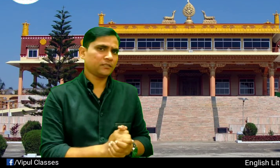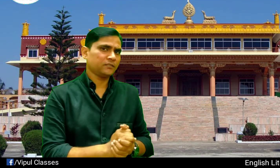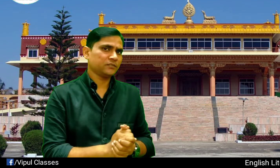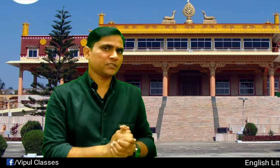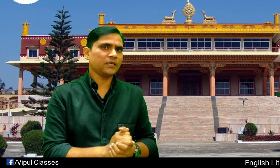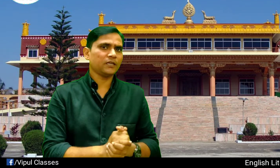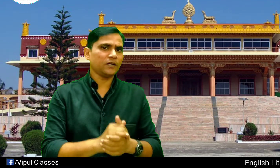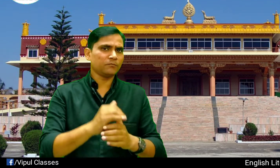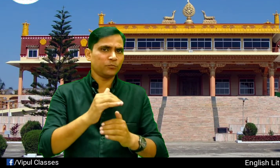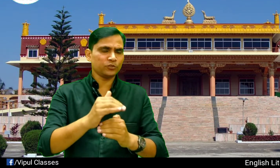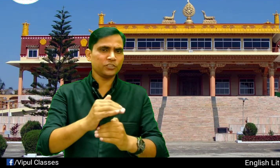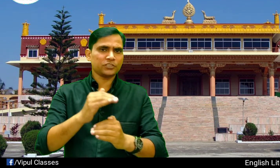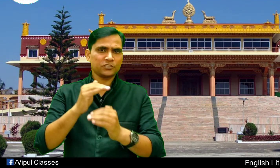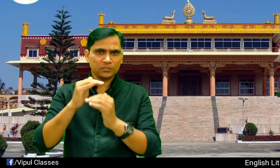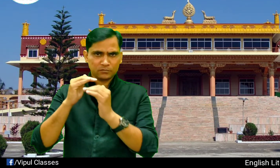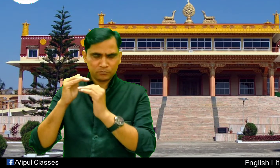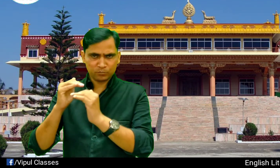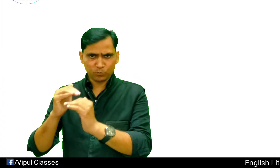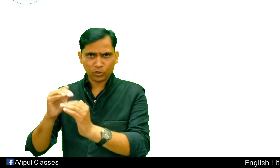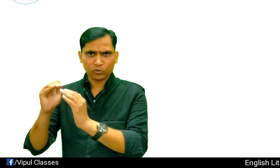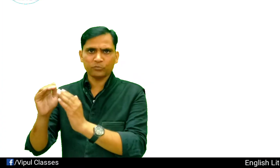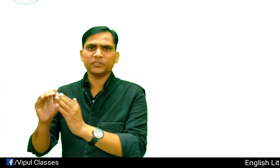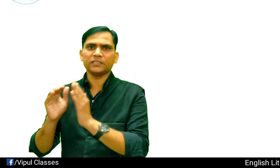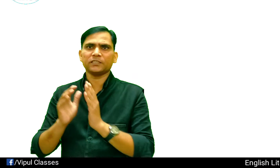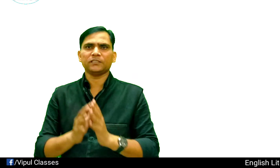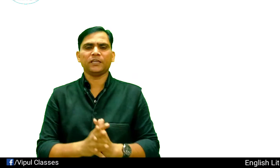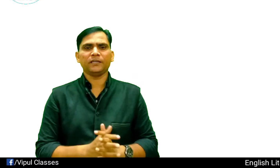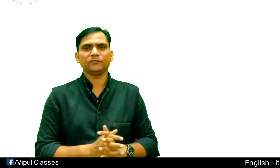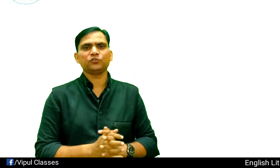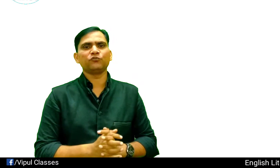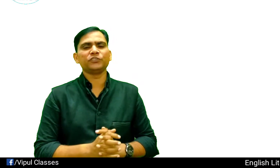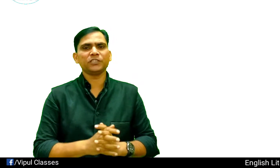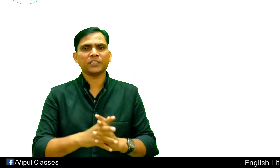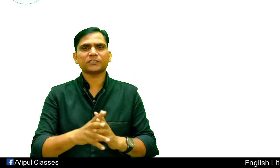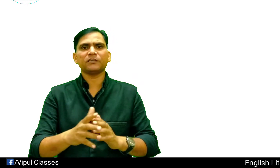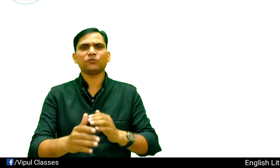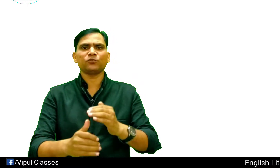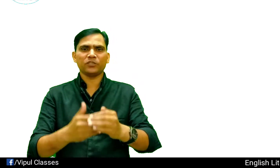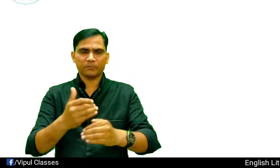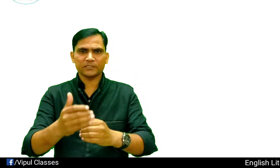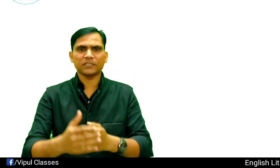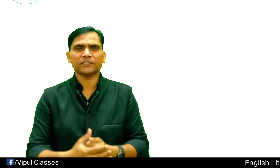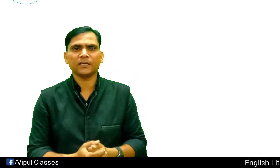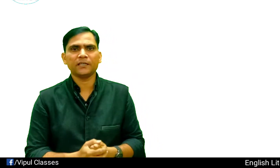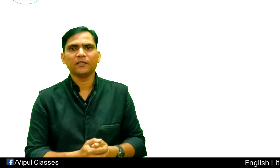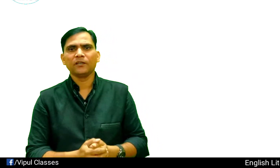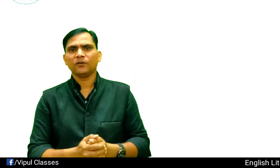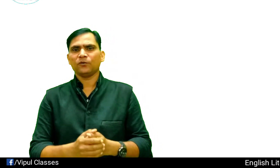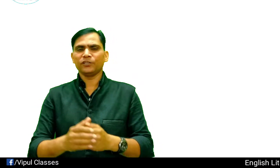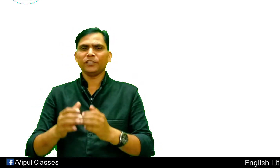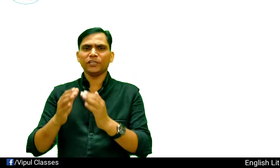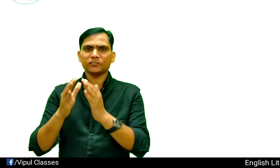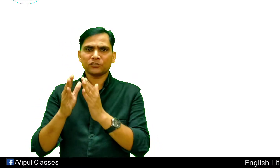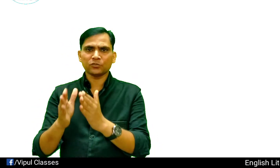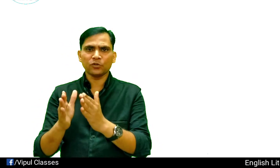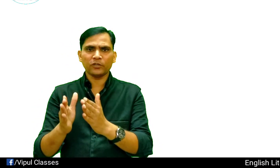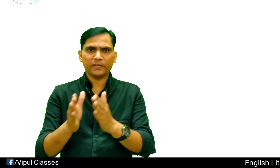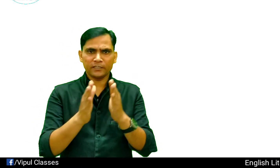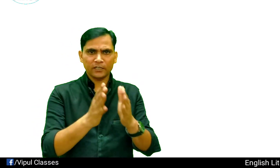से हम बोधिस्ट मोग को भी देख सकते हैं जो विजिटर्स हैं वो उनके पास जाते हैं और इंडियन सोल एंड